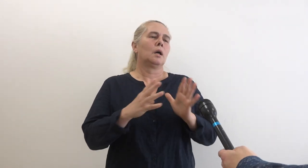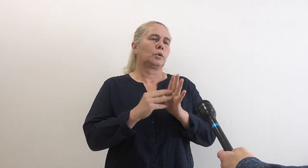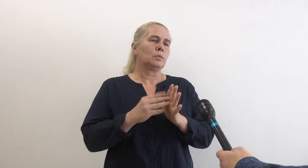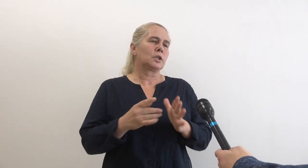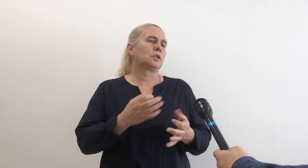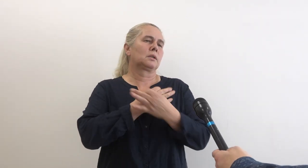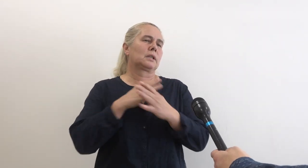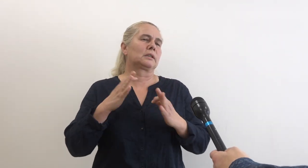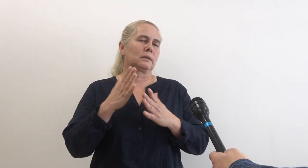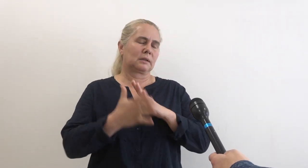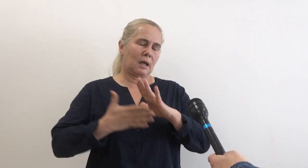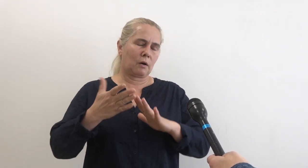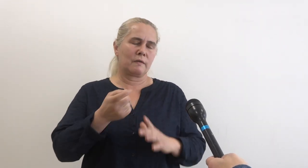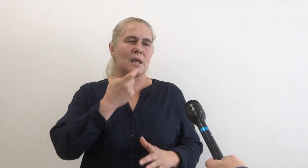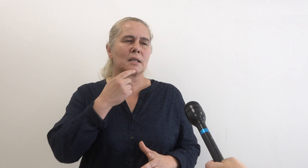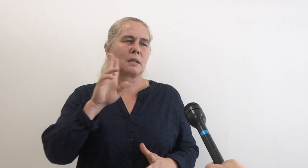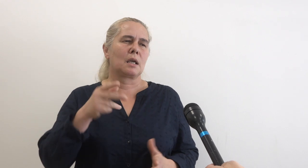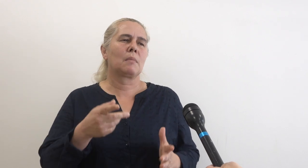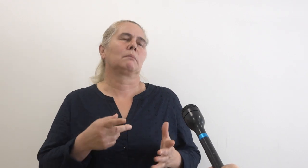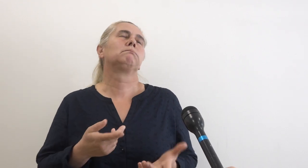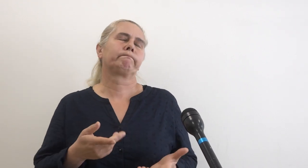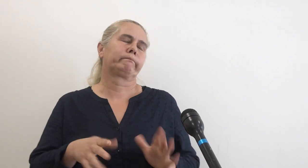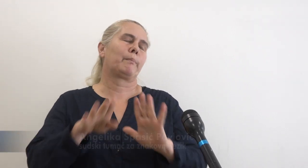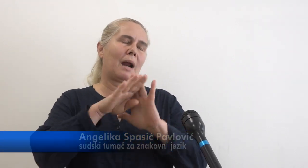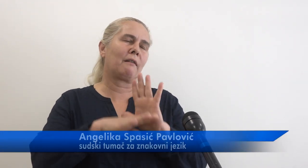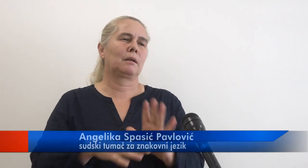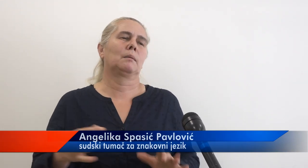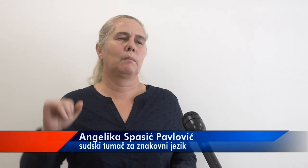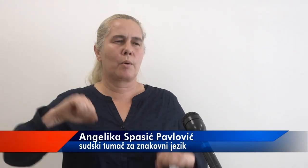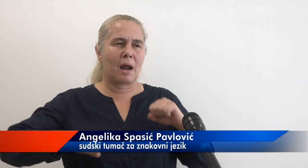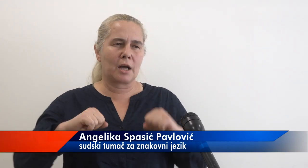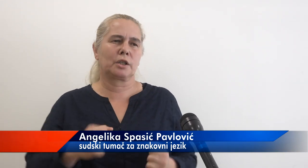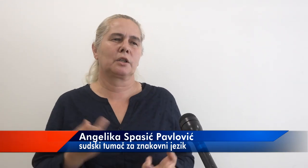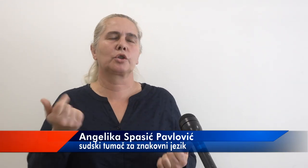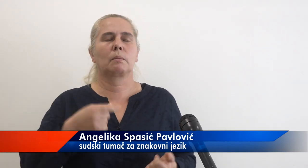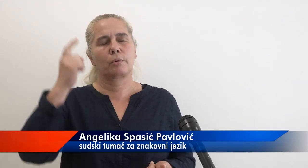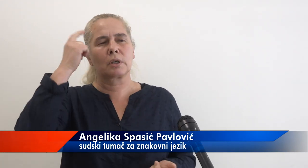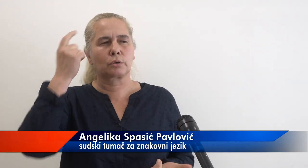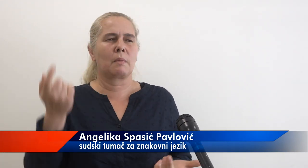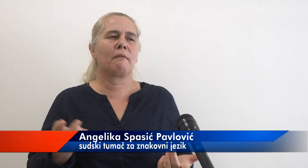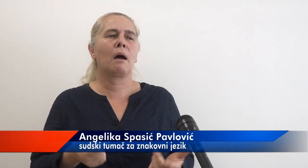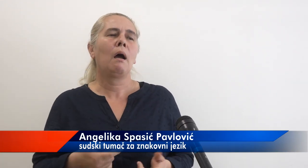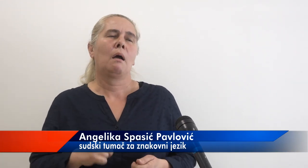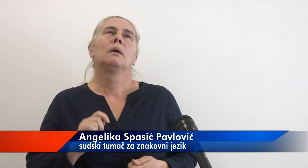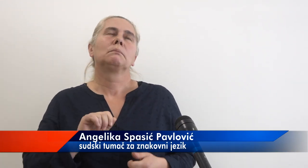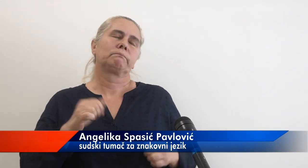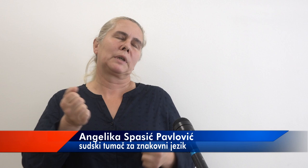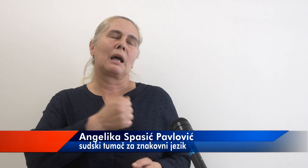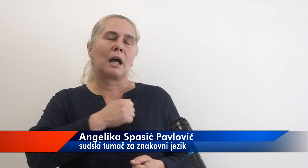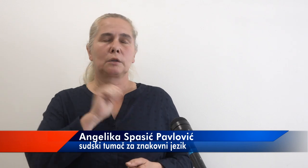Tumač za znakovni jezik ima pravila, ponašanja što podrazumeva